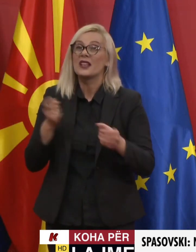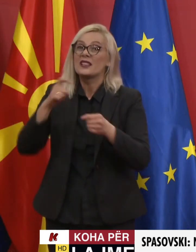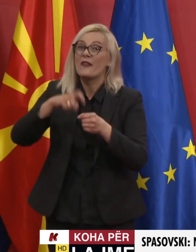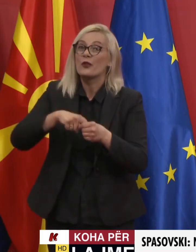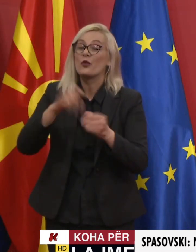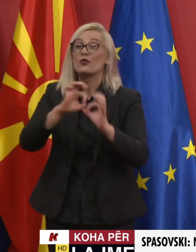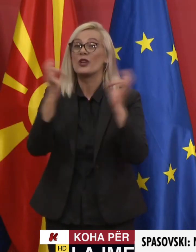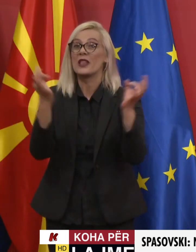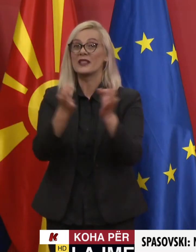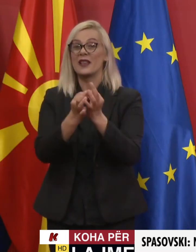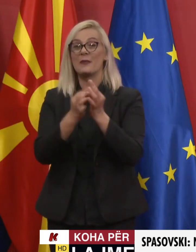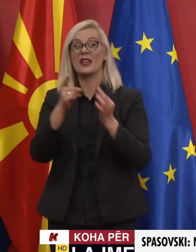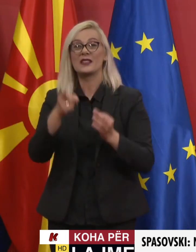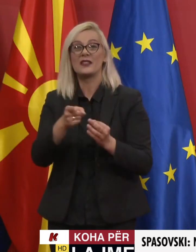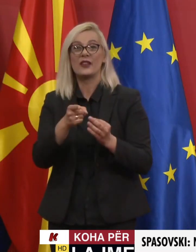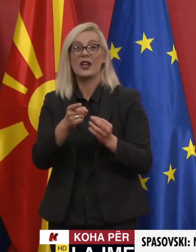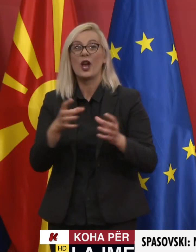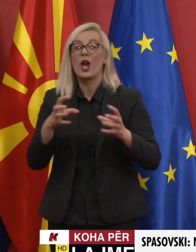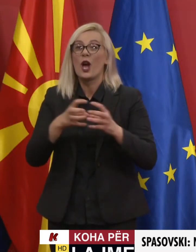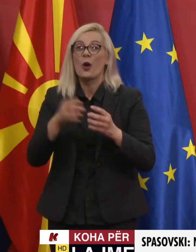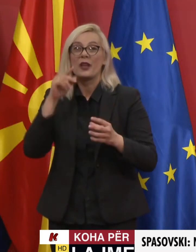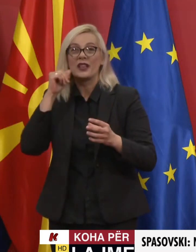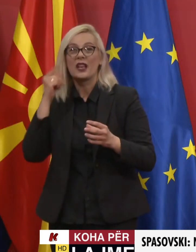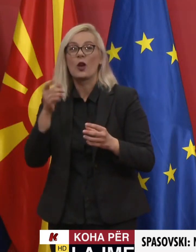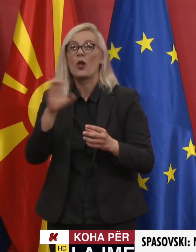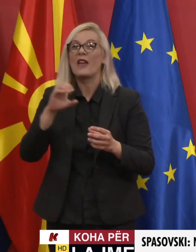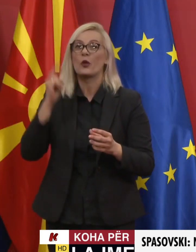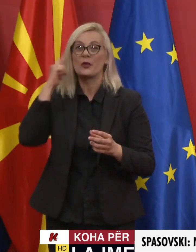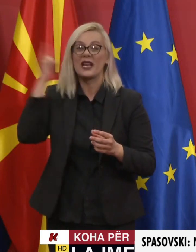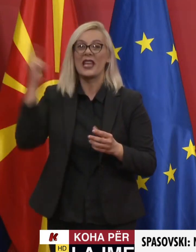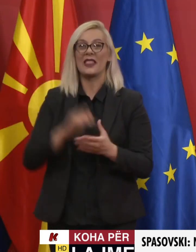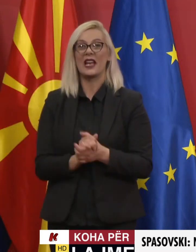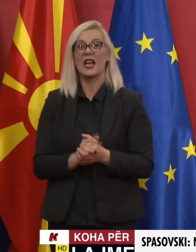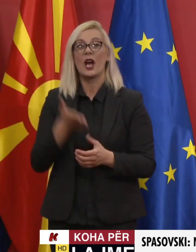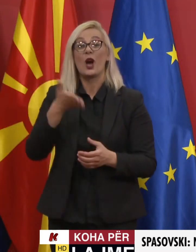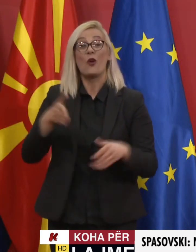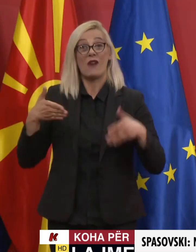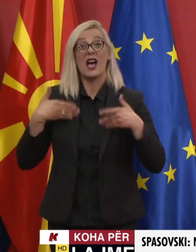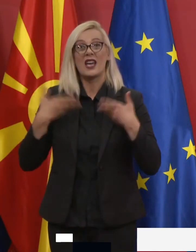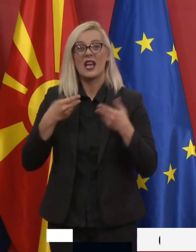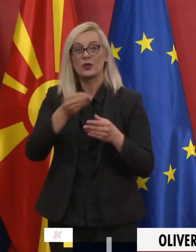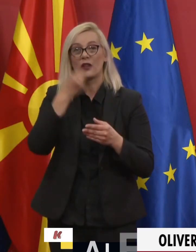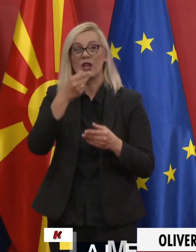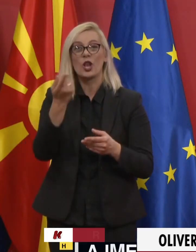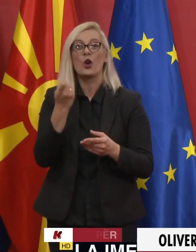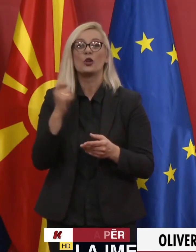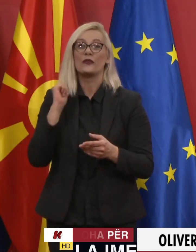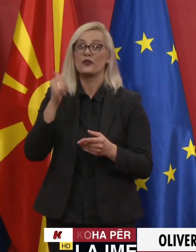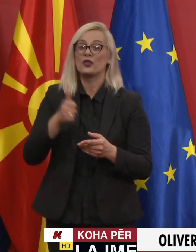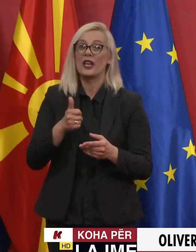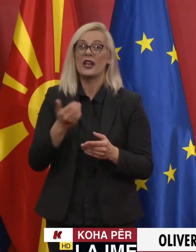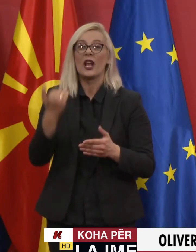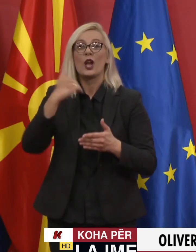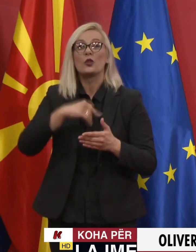dhe se njëjta aprite të miratojt nga vëndet antaret të bashkimit Evropian. Ova e rados në vestot të qera, dojde po